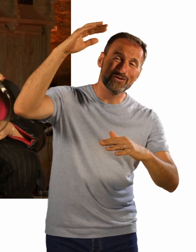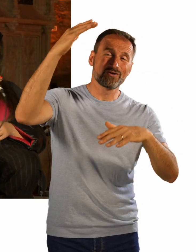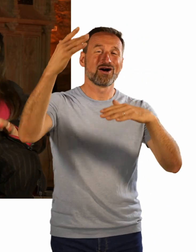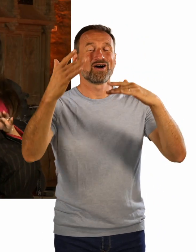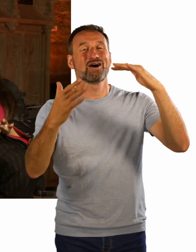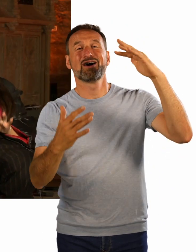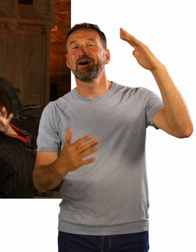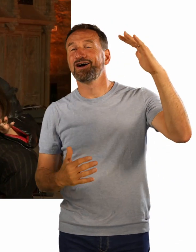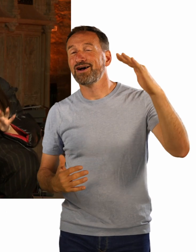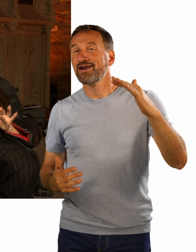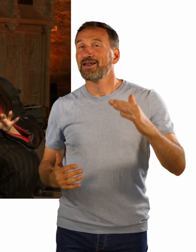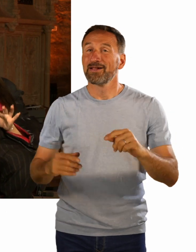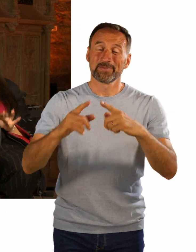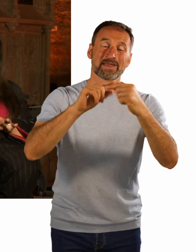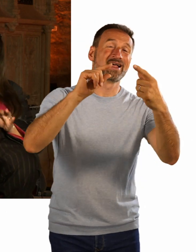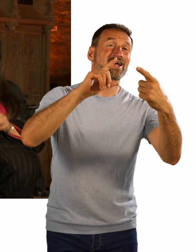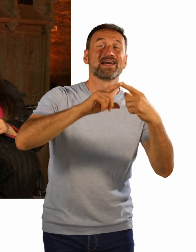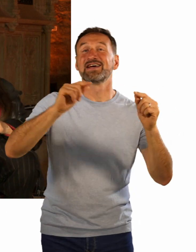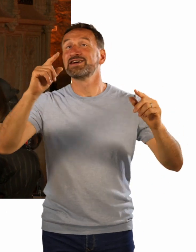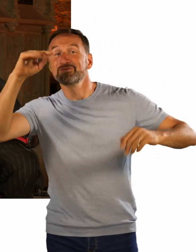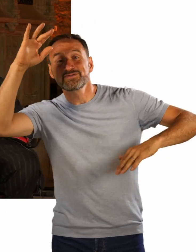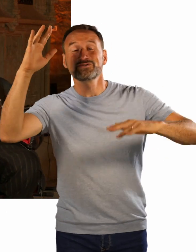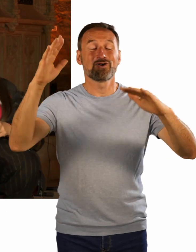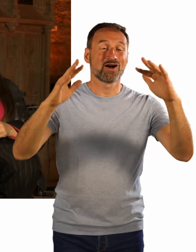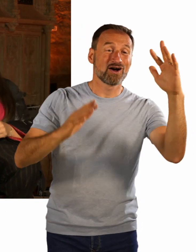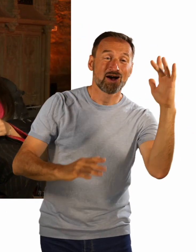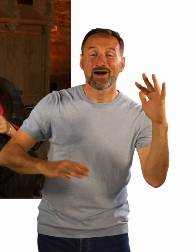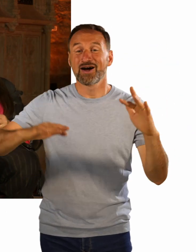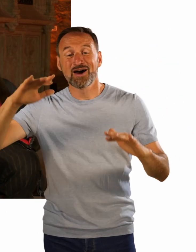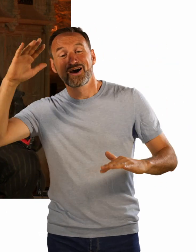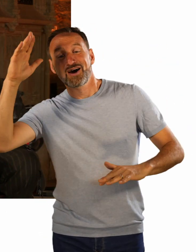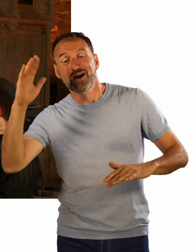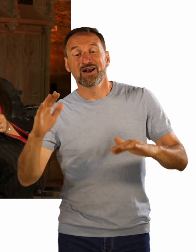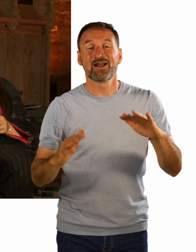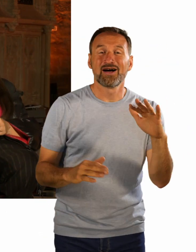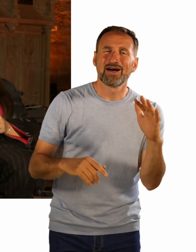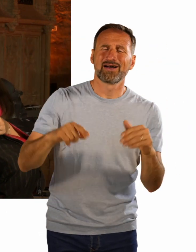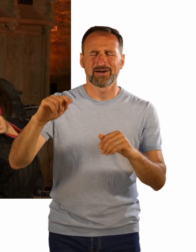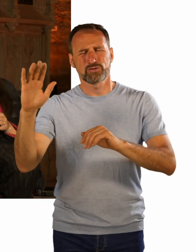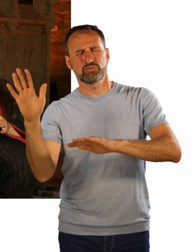the fallen leaves drift by my window,